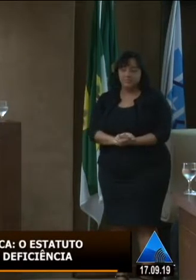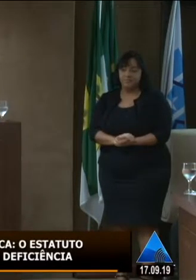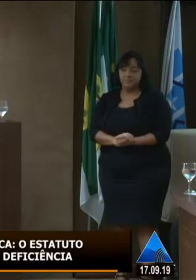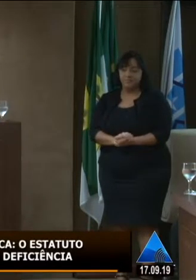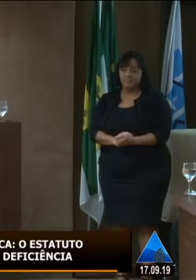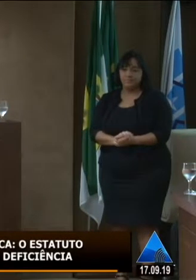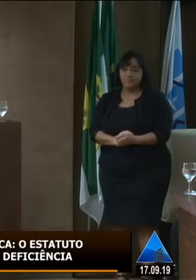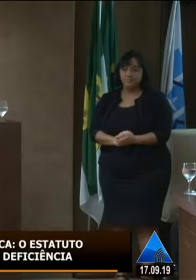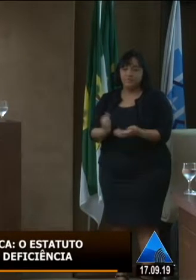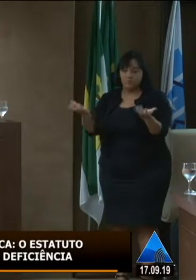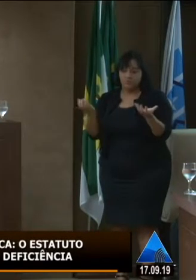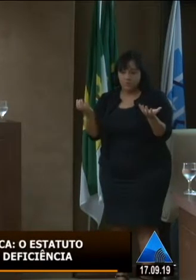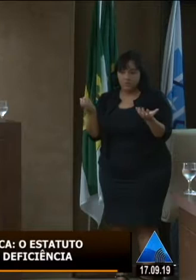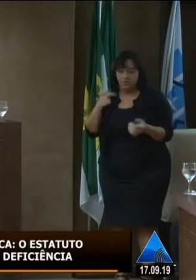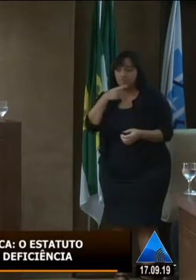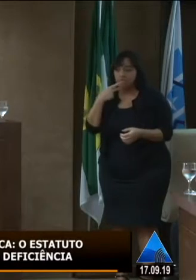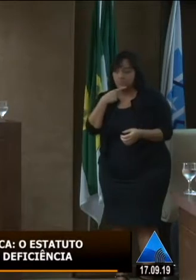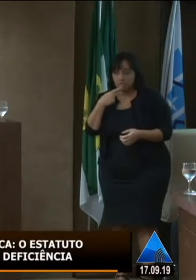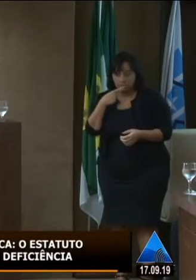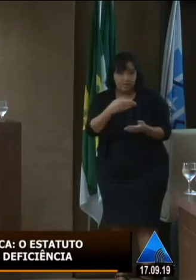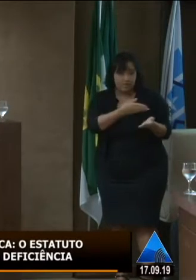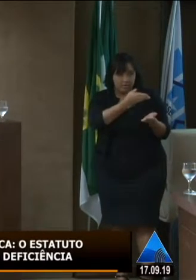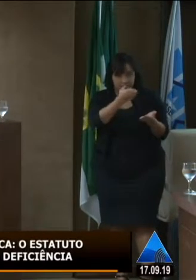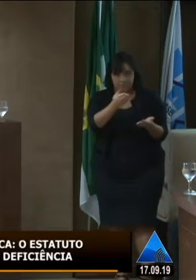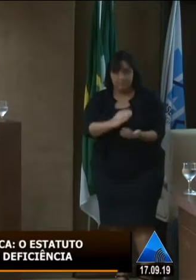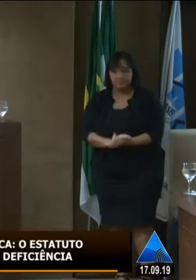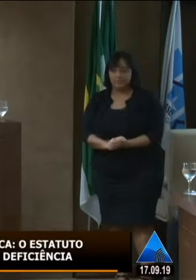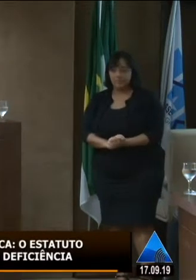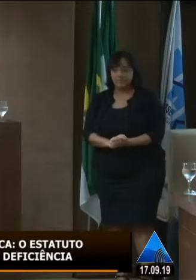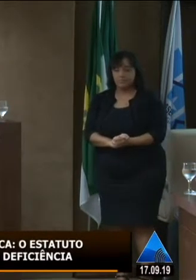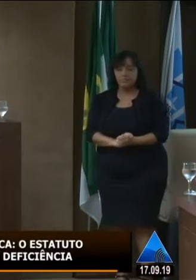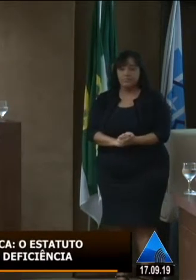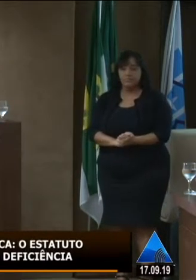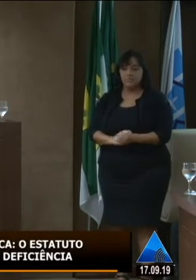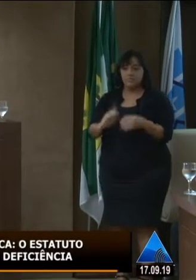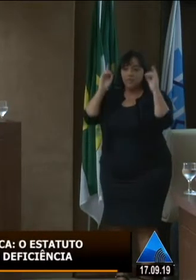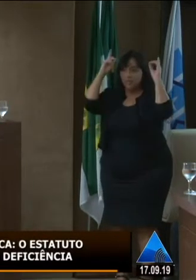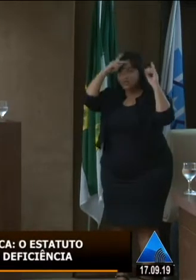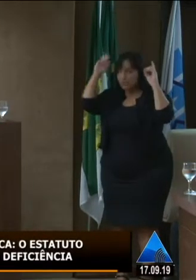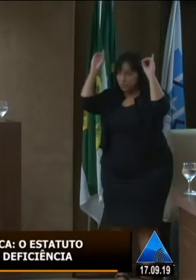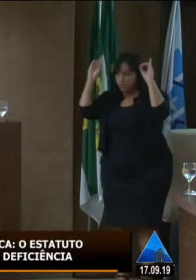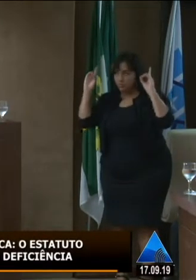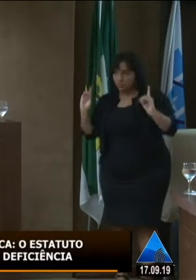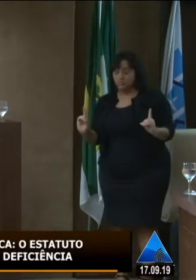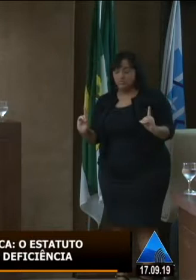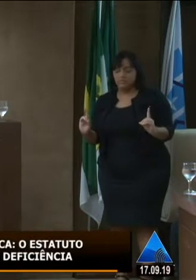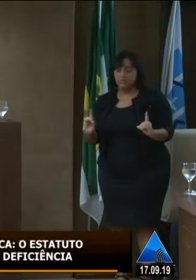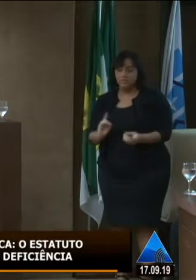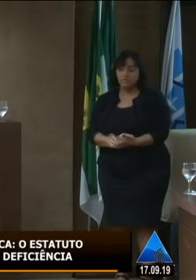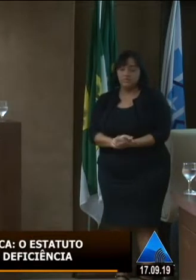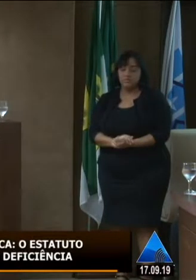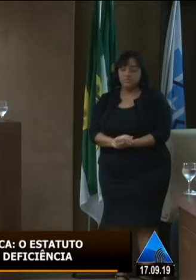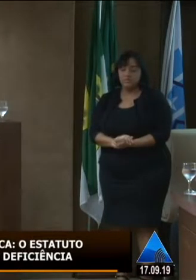eu não quero dizer ao senhor que a coordenadoria da pessoa com deficiência, como ontem, na reunião, a gente recebeu,